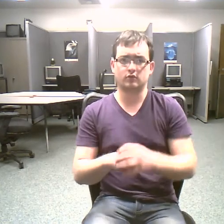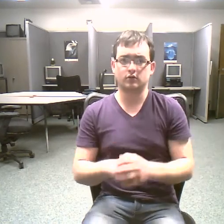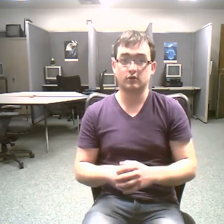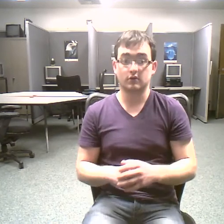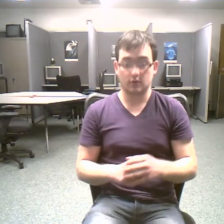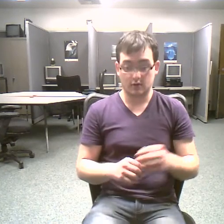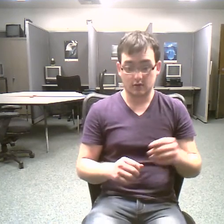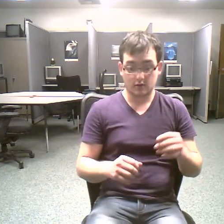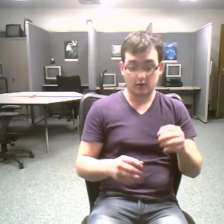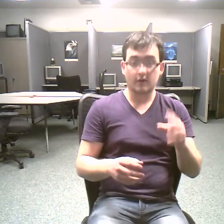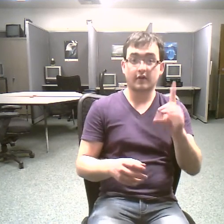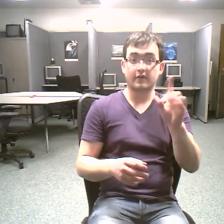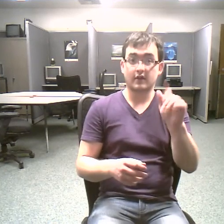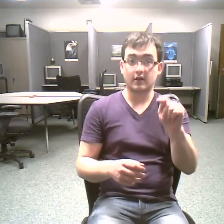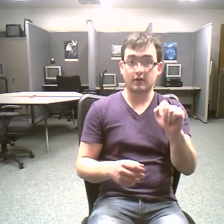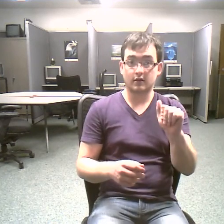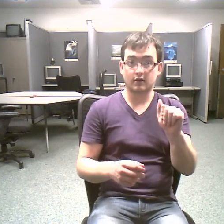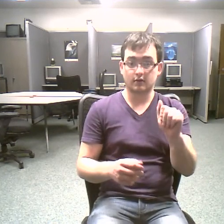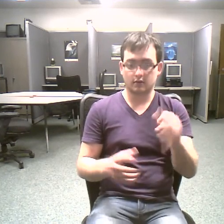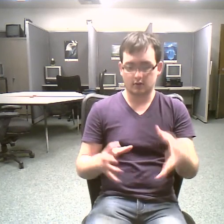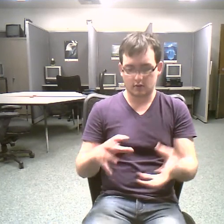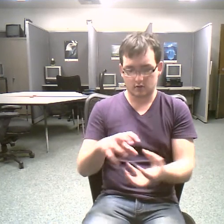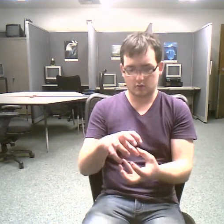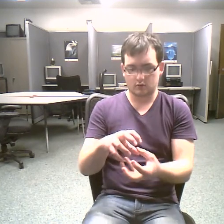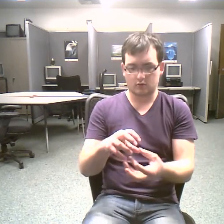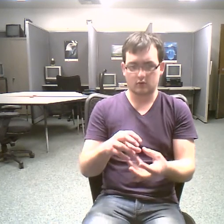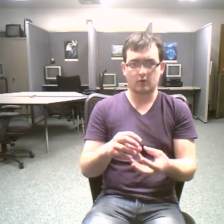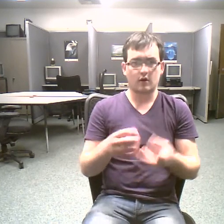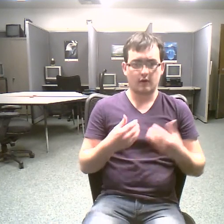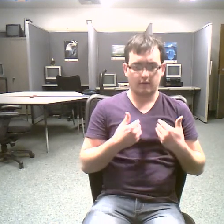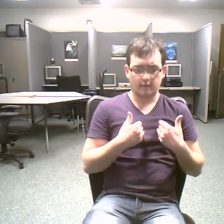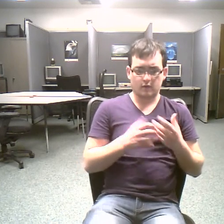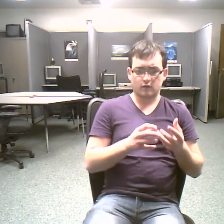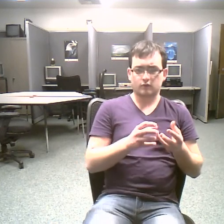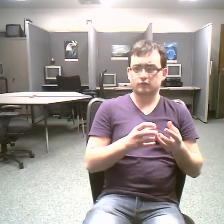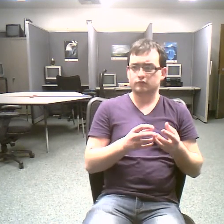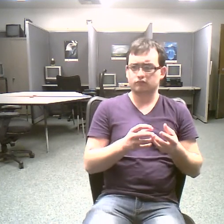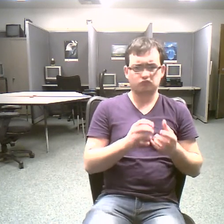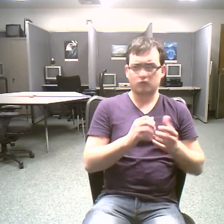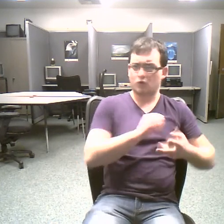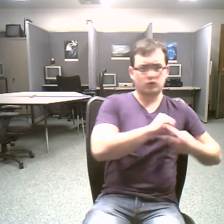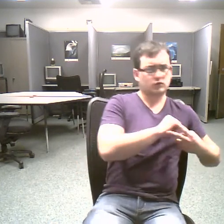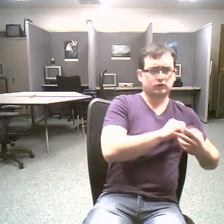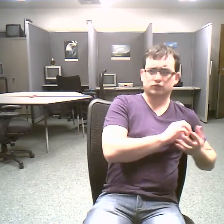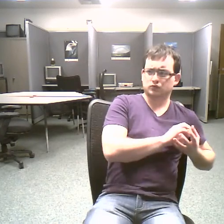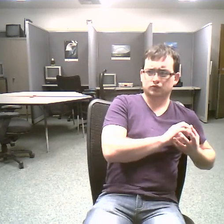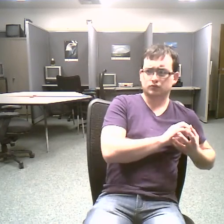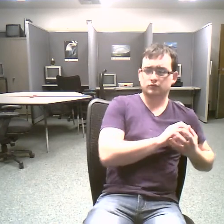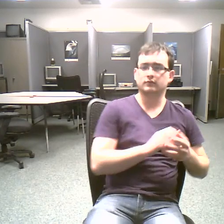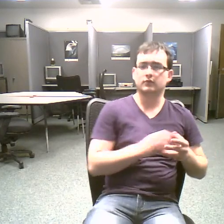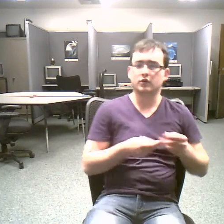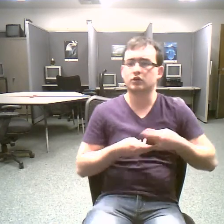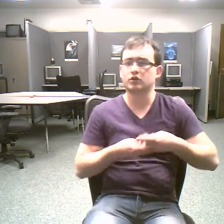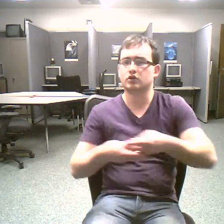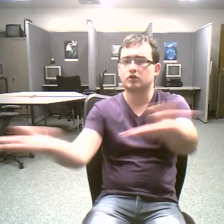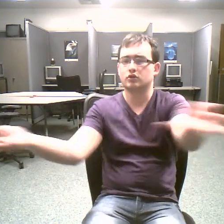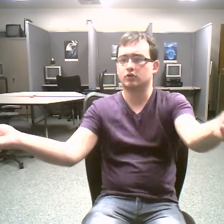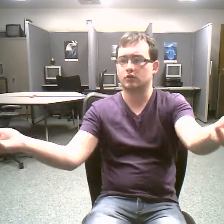to help explain what's going on and why stress will build up and back and have an effort models are